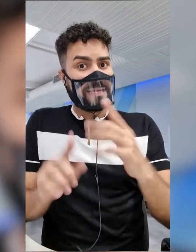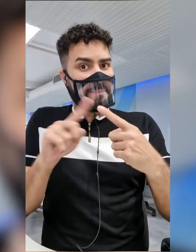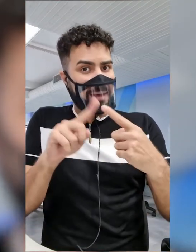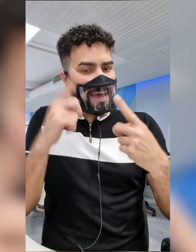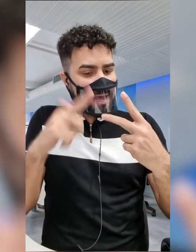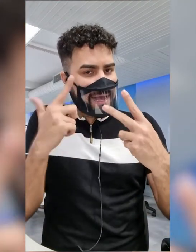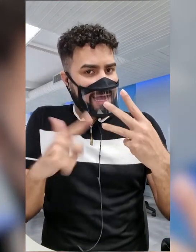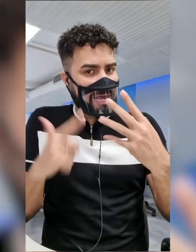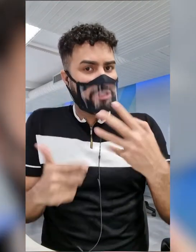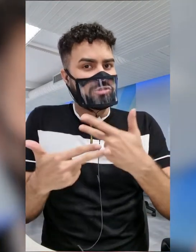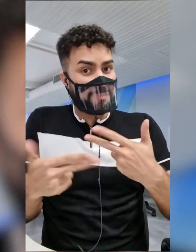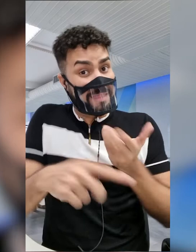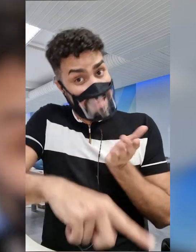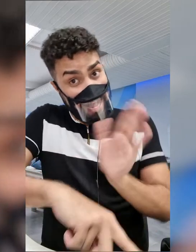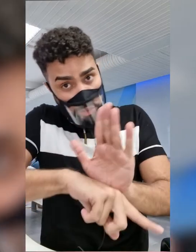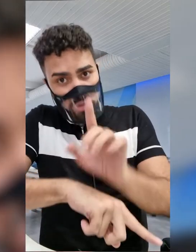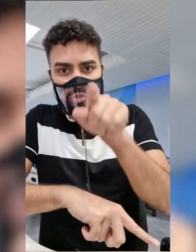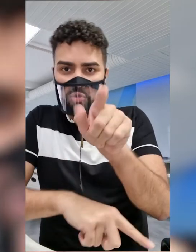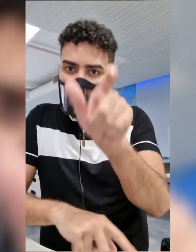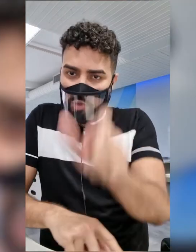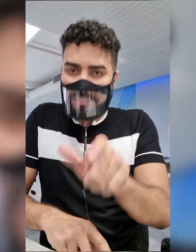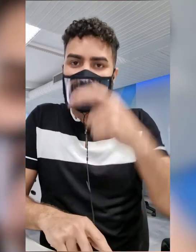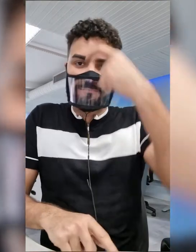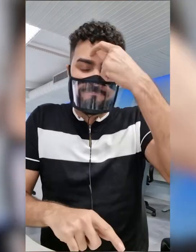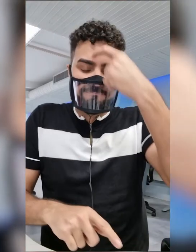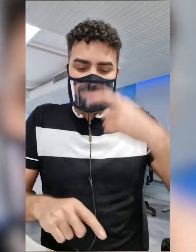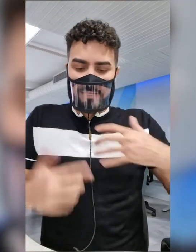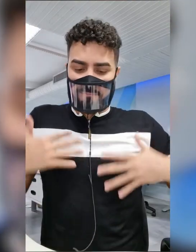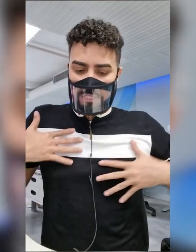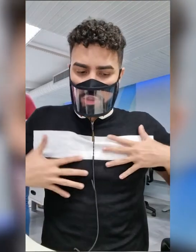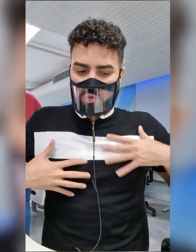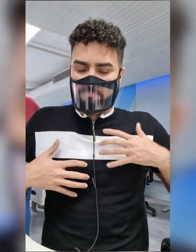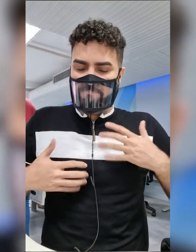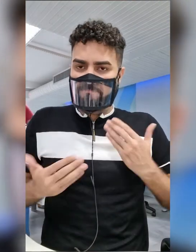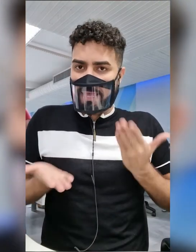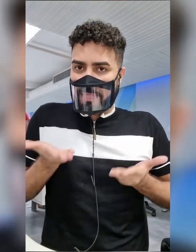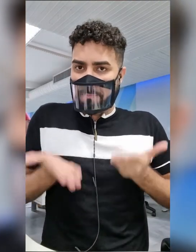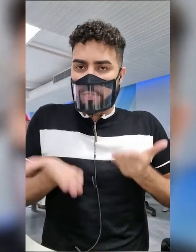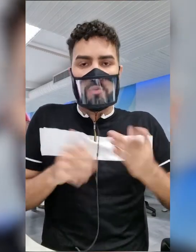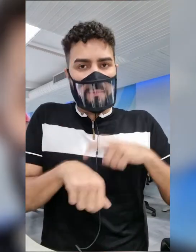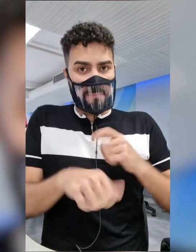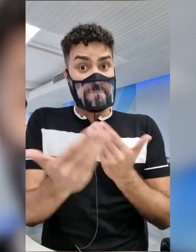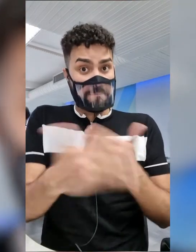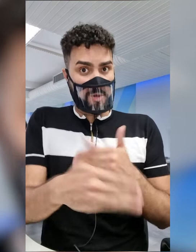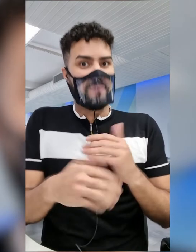outros fatores que ajudam o candidato a estar fisicamente e emocionalmente equilibrado na hora das provas.